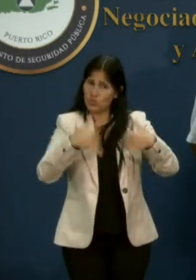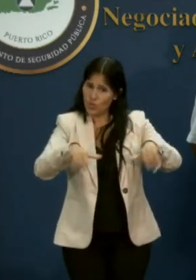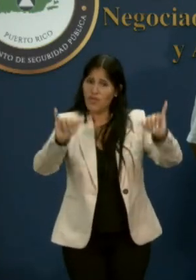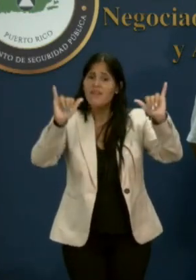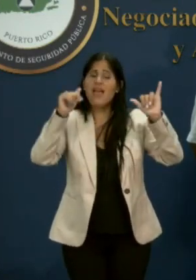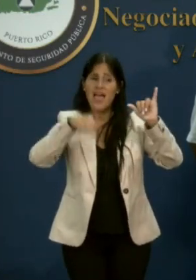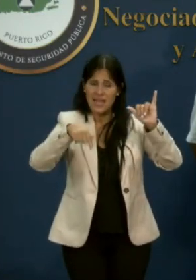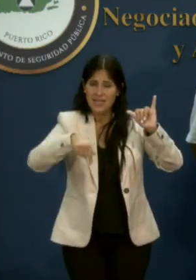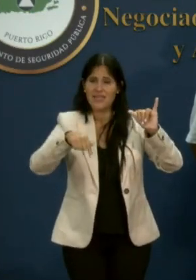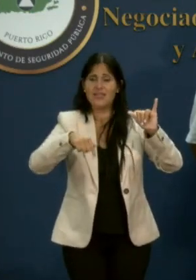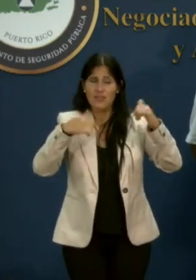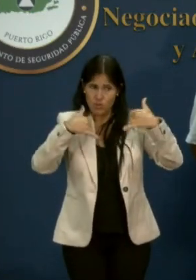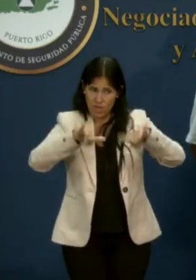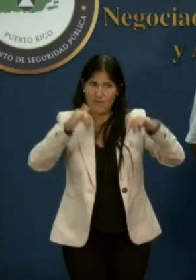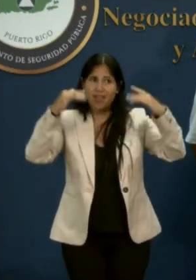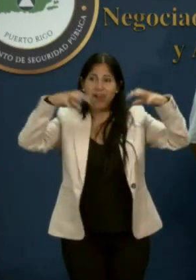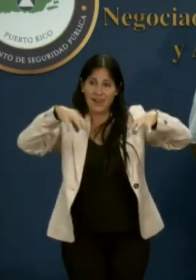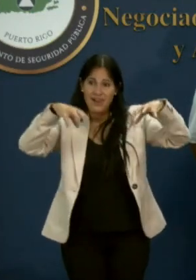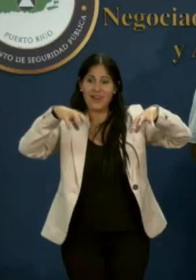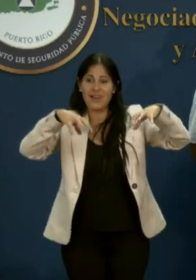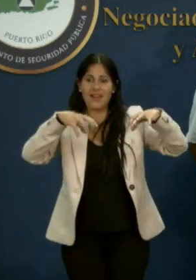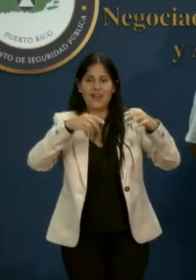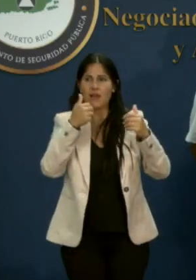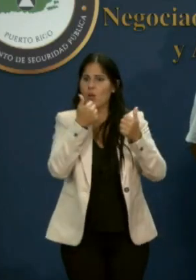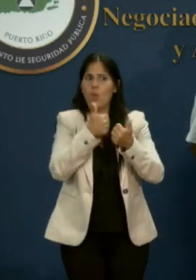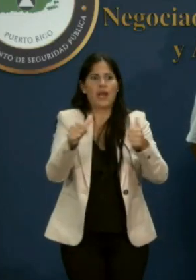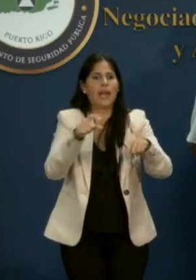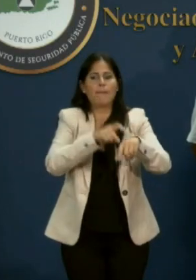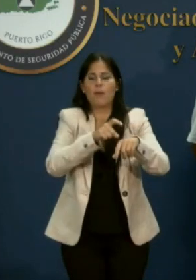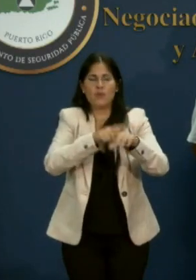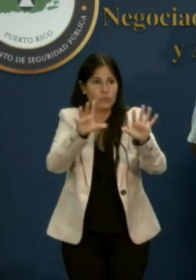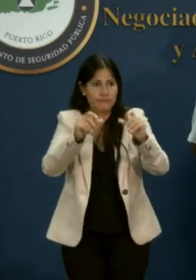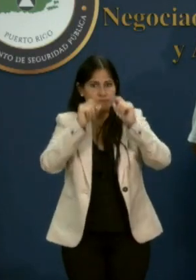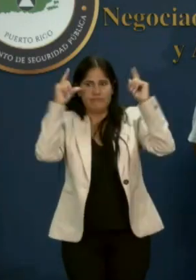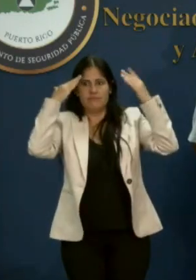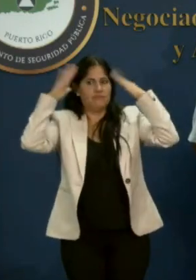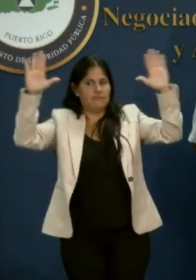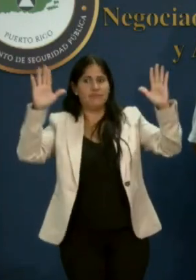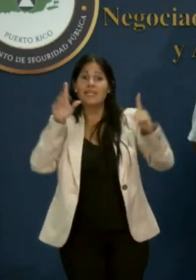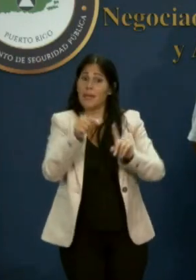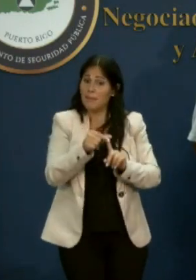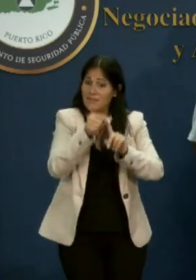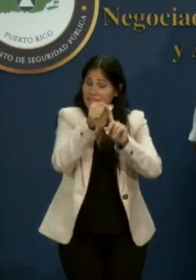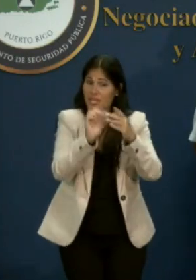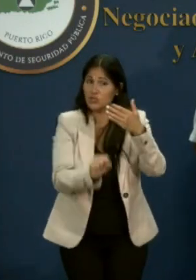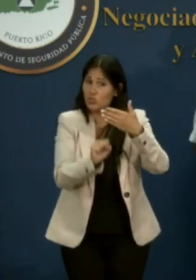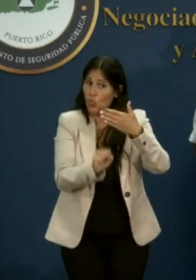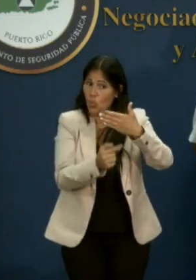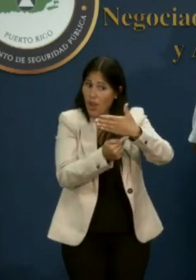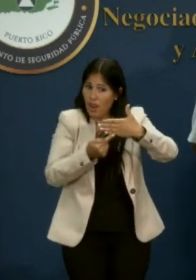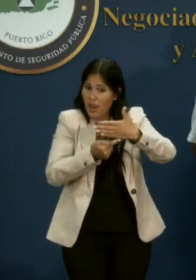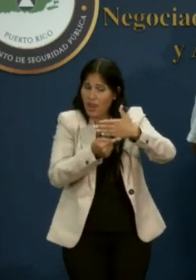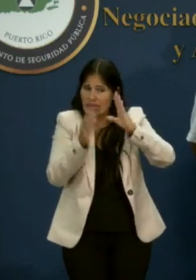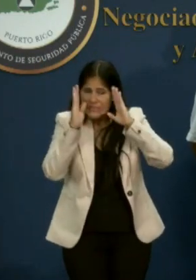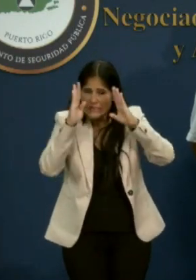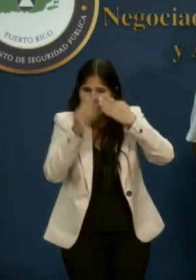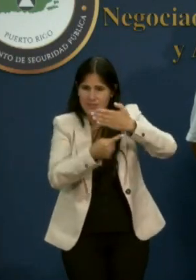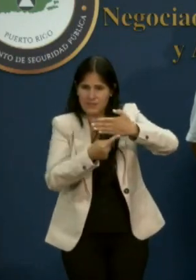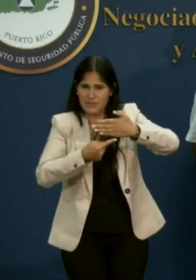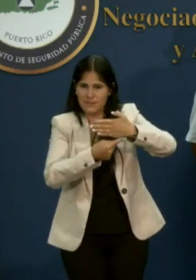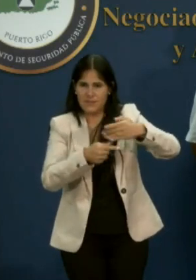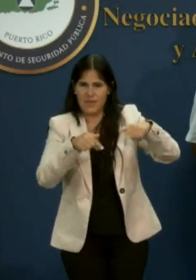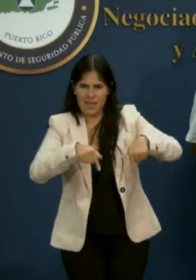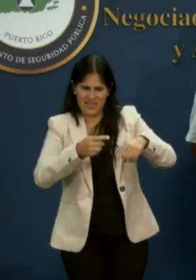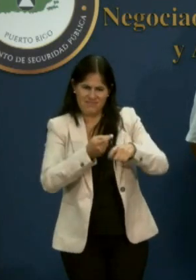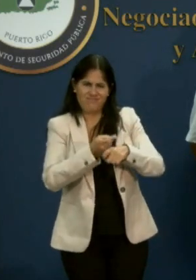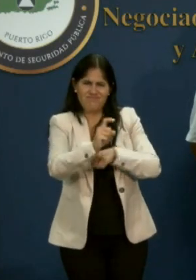pudieran ocurrir en cualquier momento, especialmente en el área sur, pero ustedes saben que toda el área está afectada a